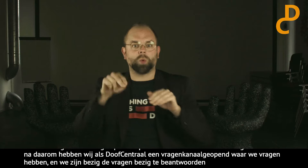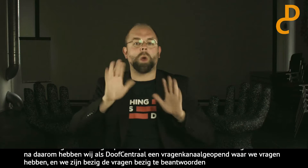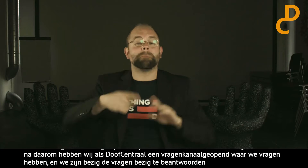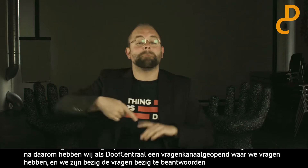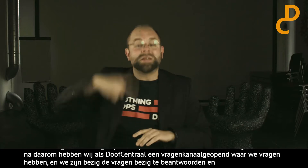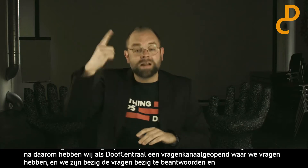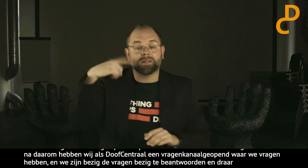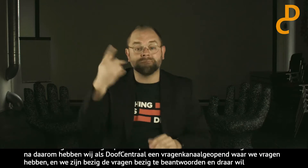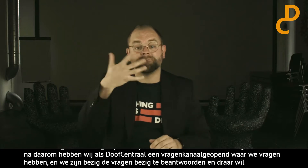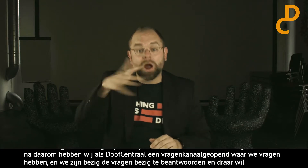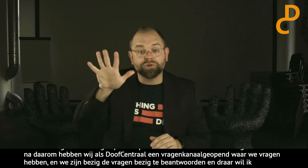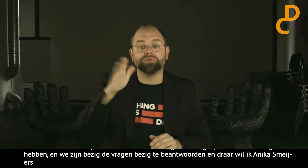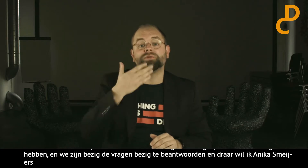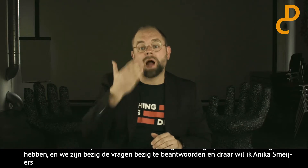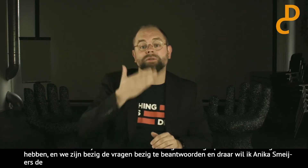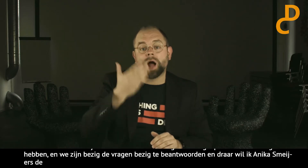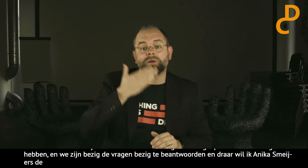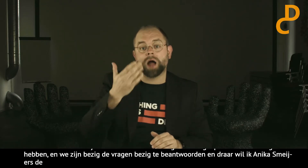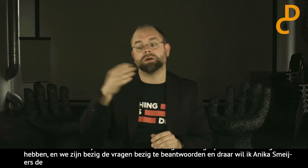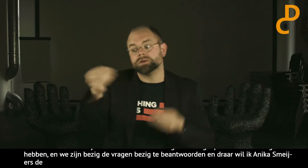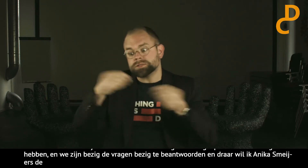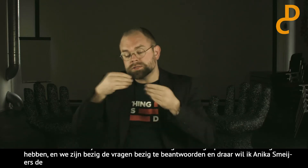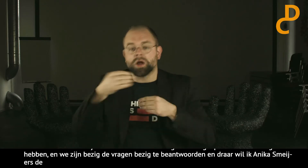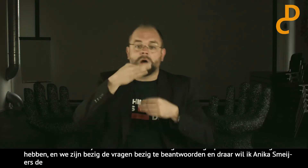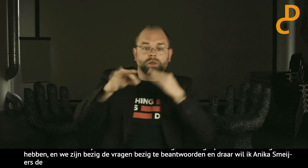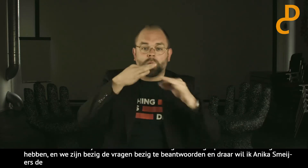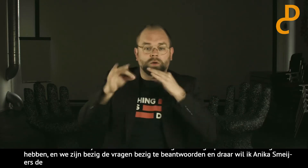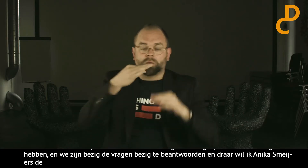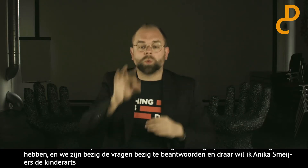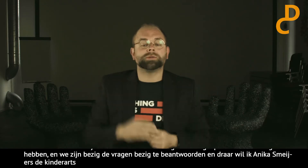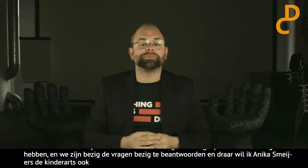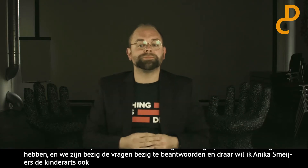Qua hulp. Dus we hebben nu al meer dan 50 vragen gekregen en beantwoord.